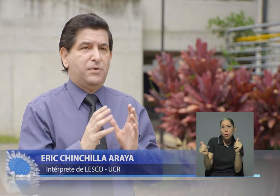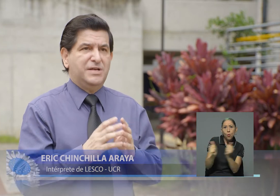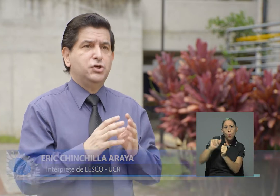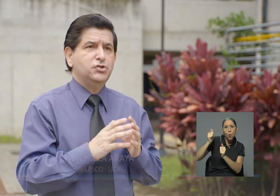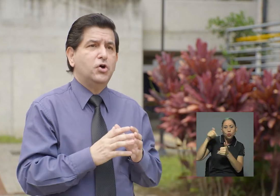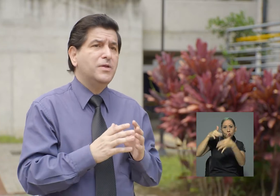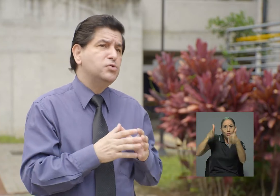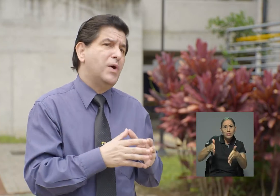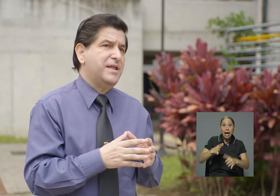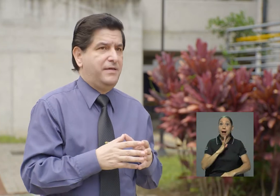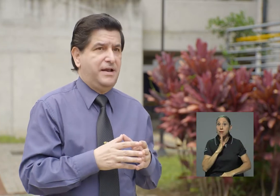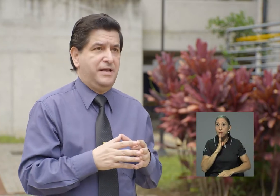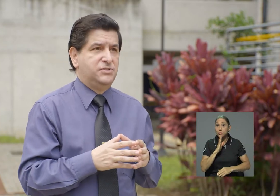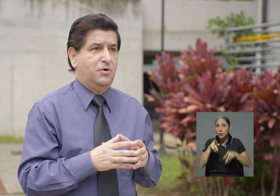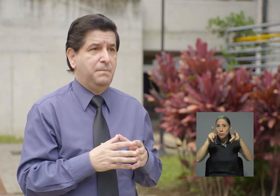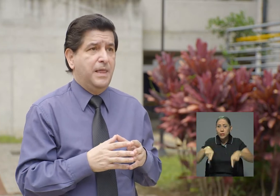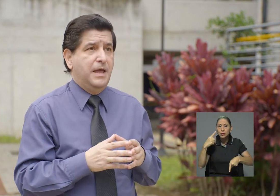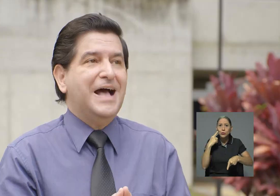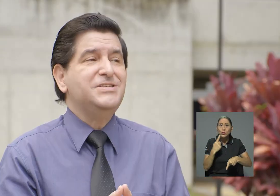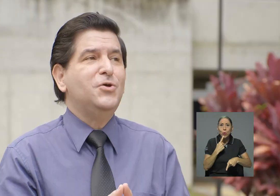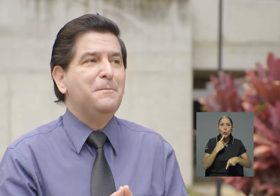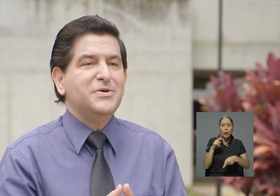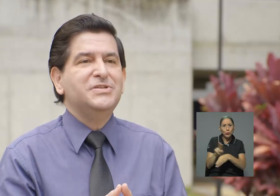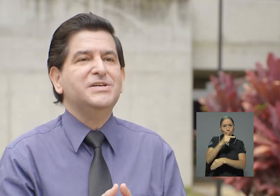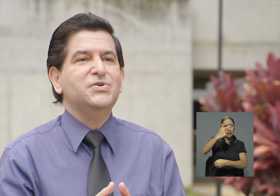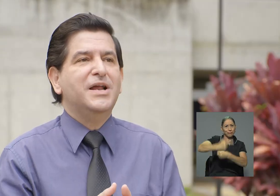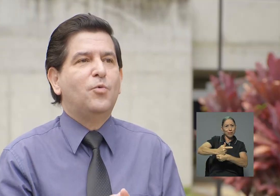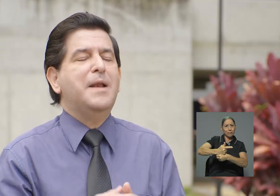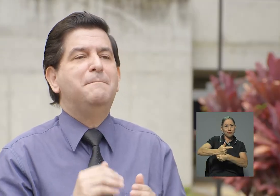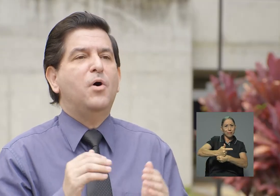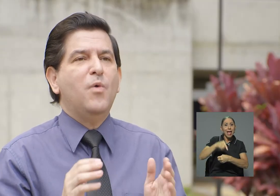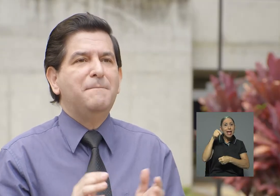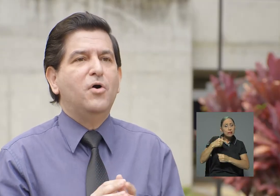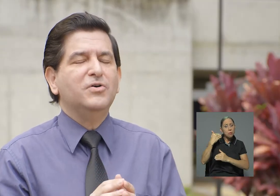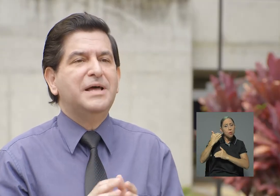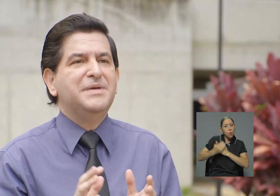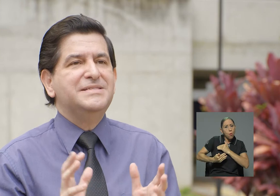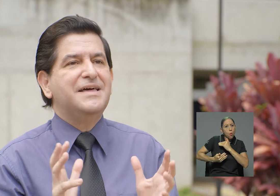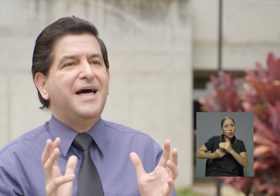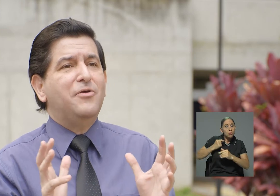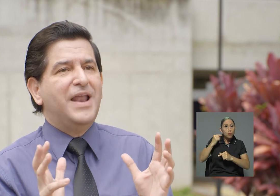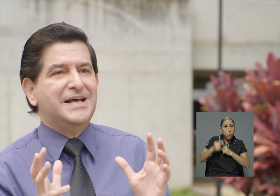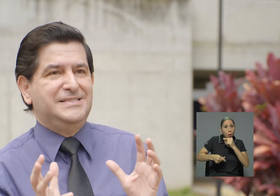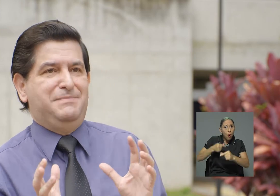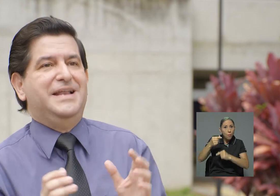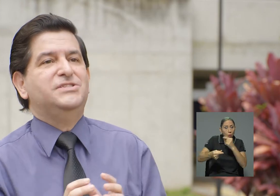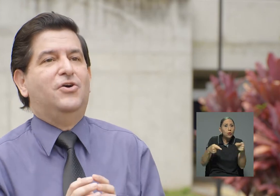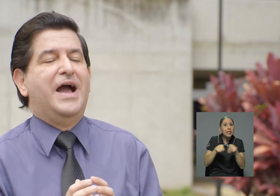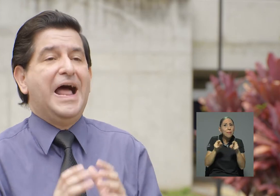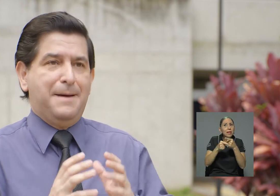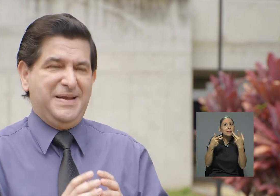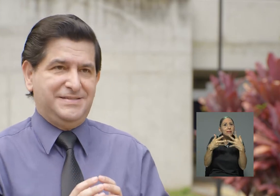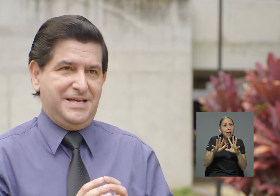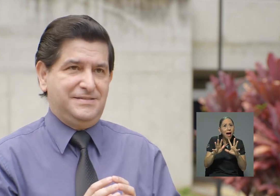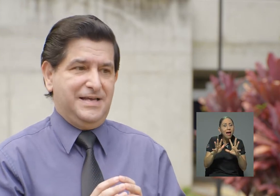población sorda usuaria de la Lesco. Ha sido un proceso en el cual, poco a poco, también se ha dado la asimilación a la presencia